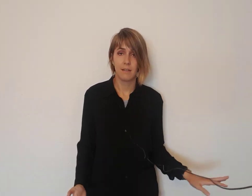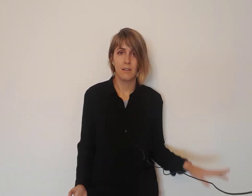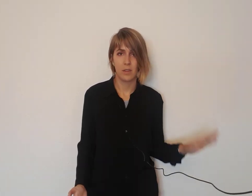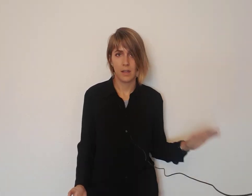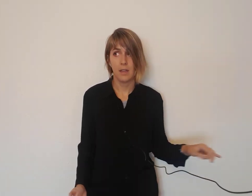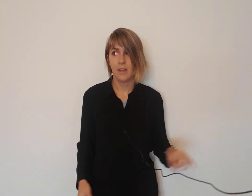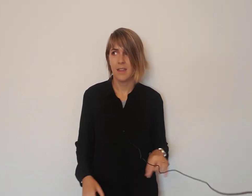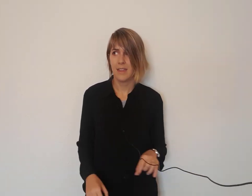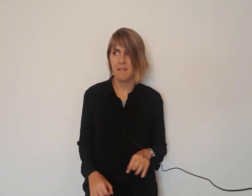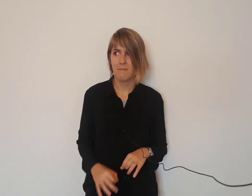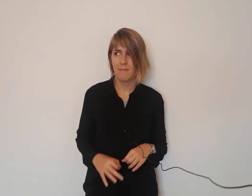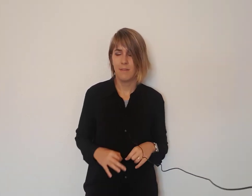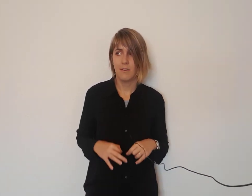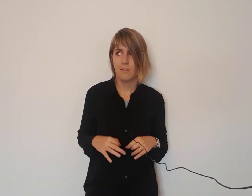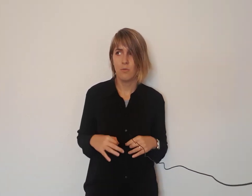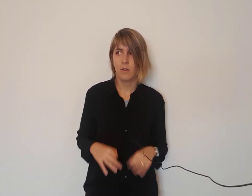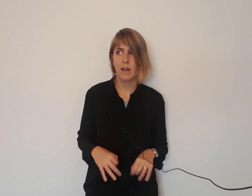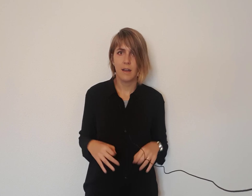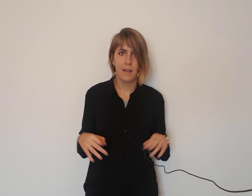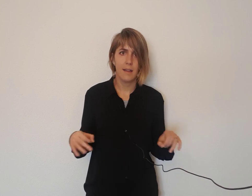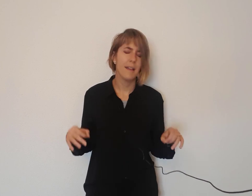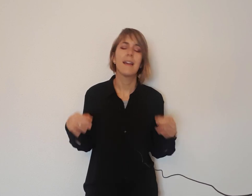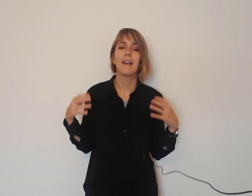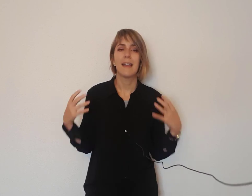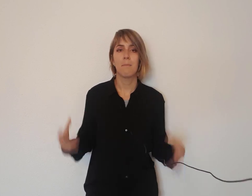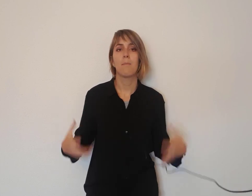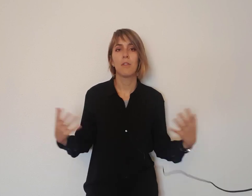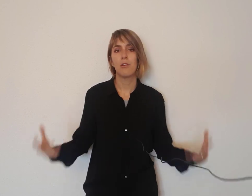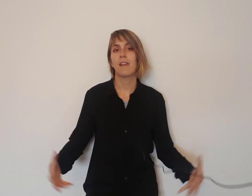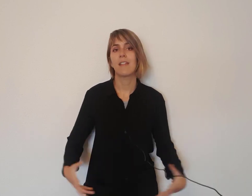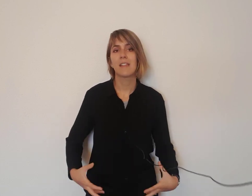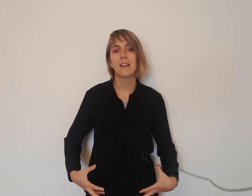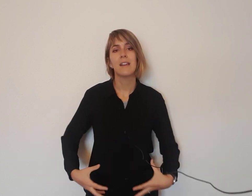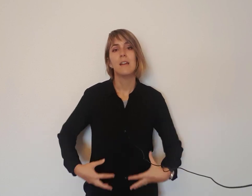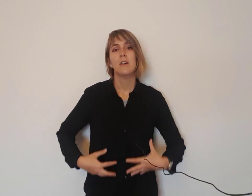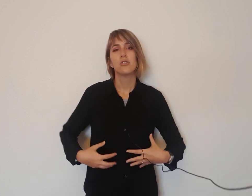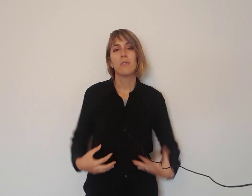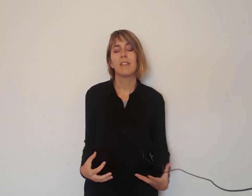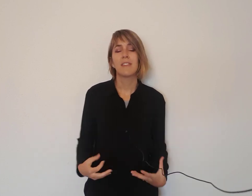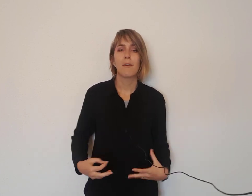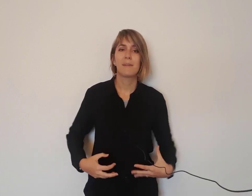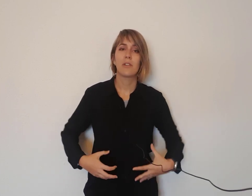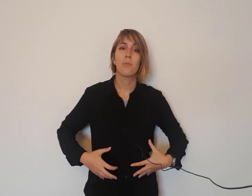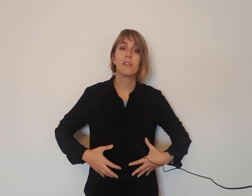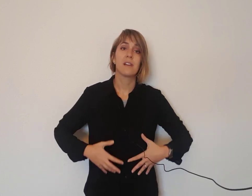lo dejé y nunca he podido agradecer suficiente haber pasado por ese